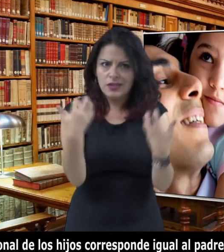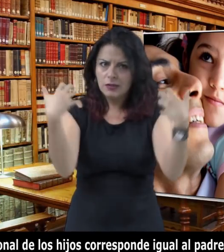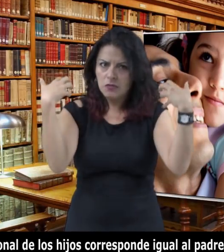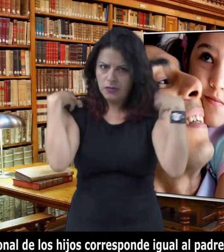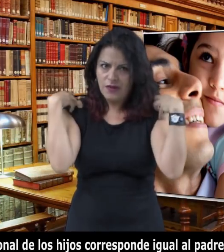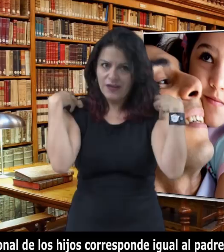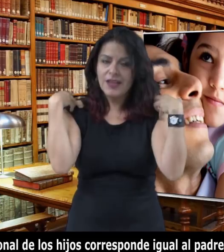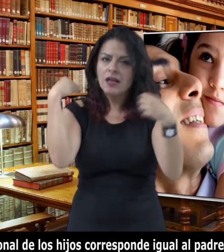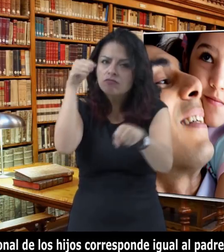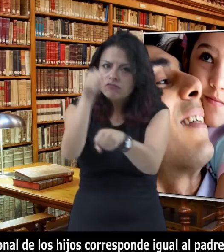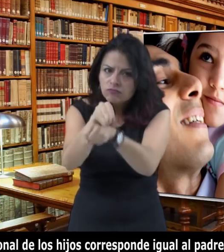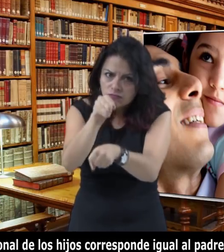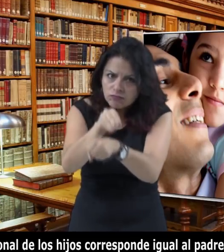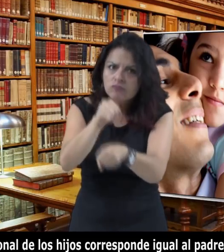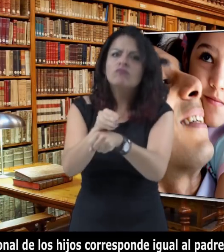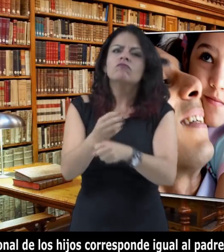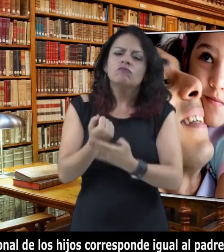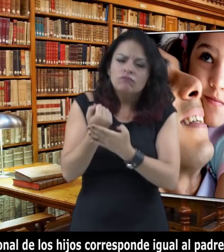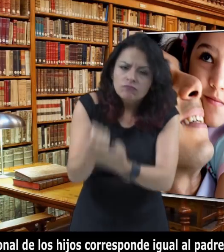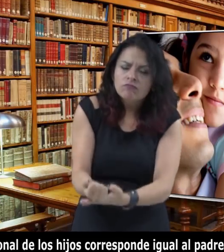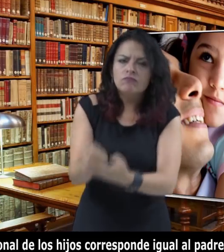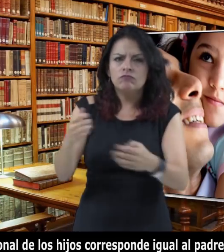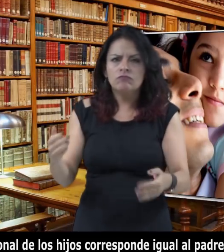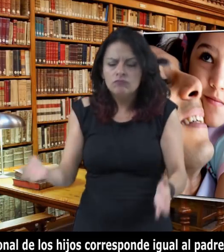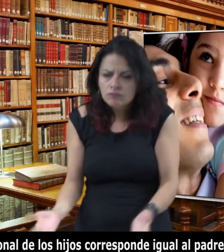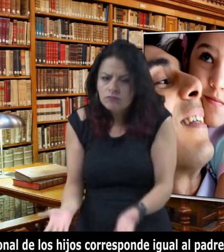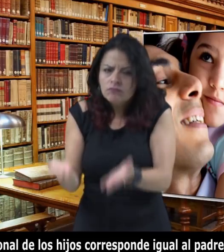equitativa y permanente en la crianza y educación y mantención de sus hijos.